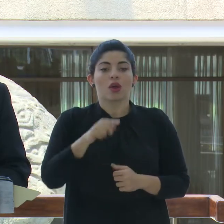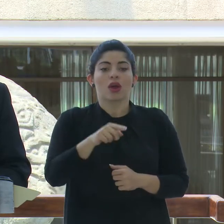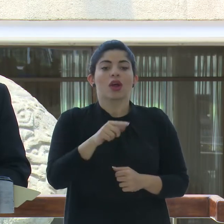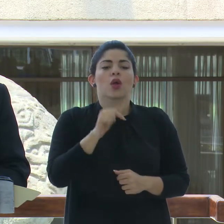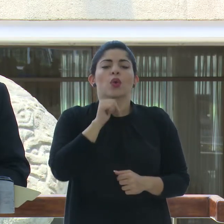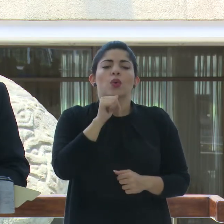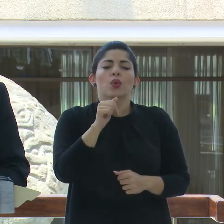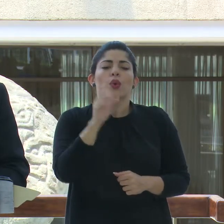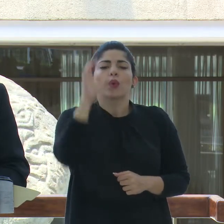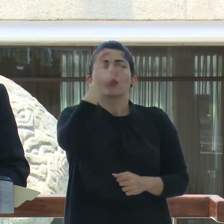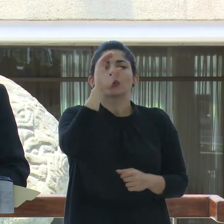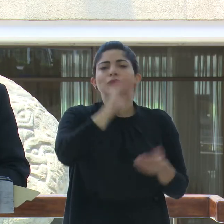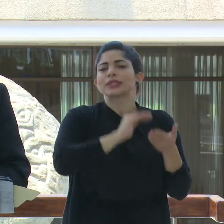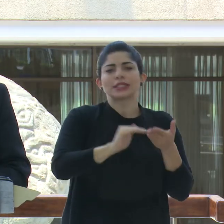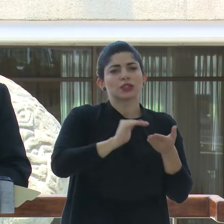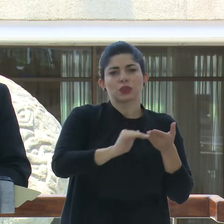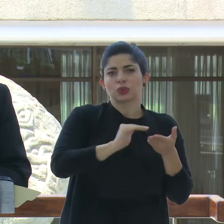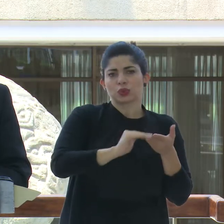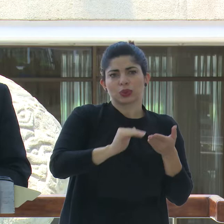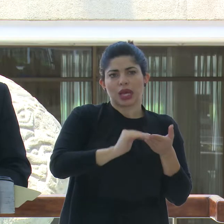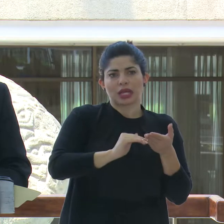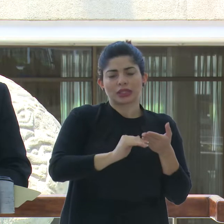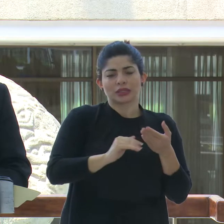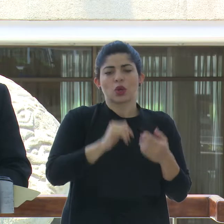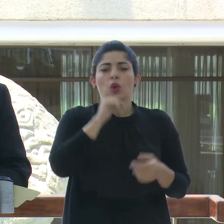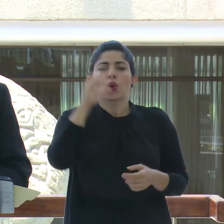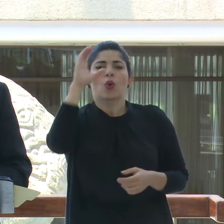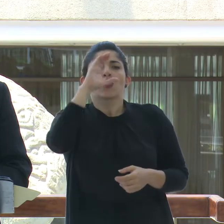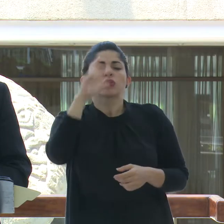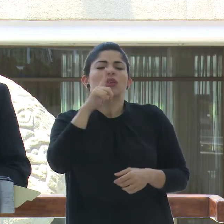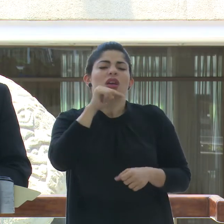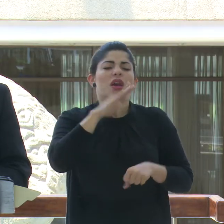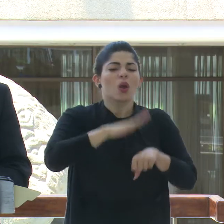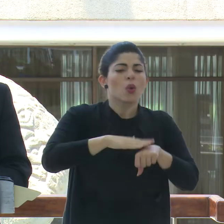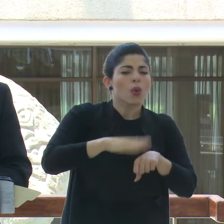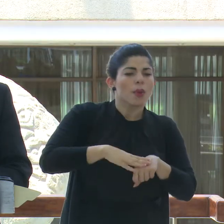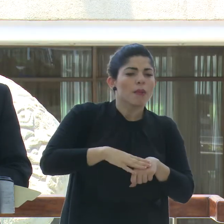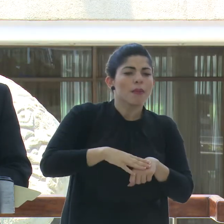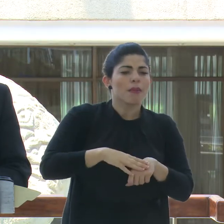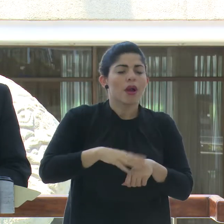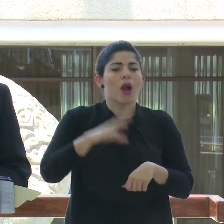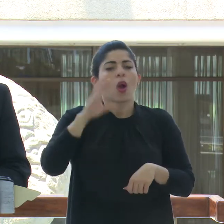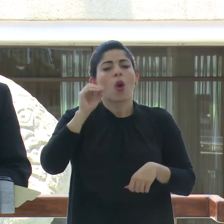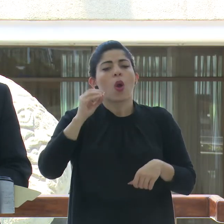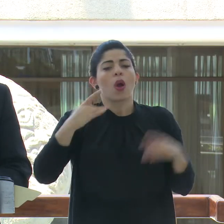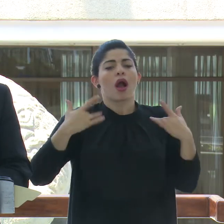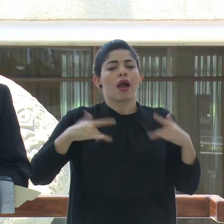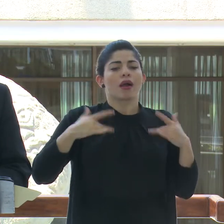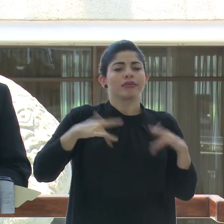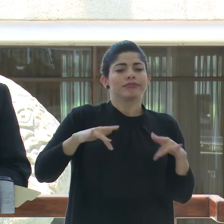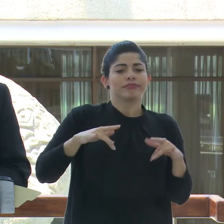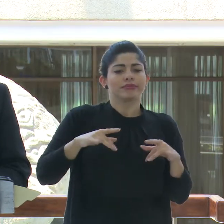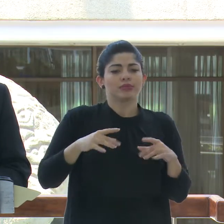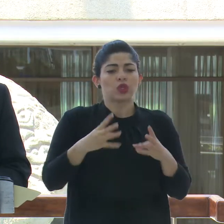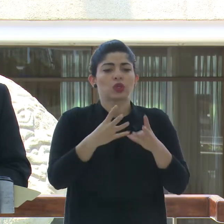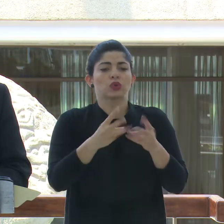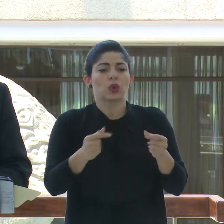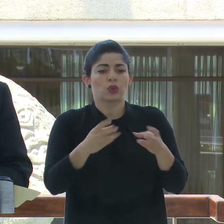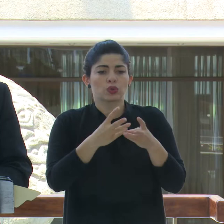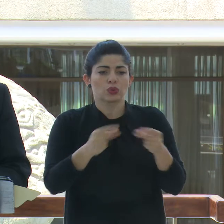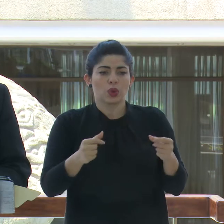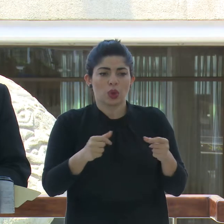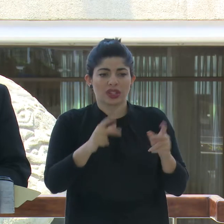buscar excusas o culpables o de rehuir soluciones impopulares,